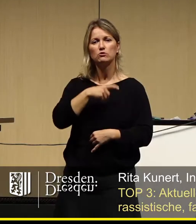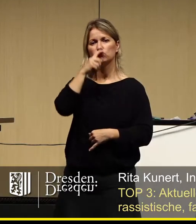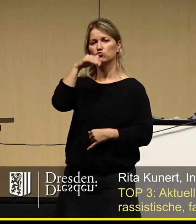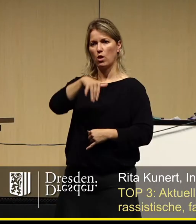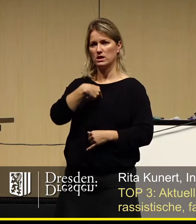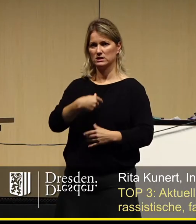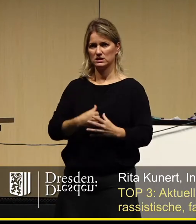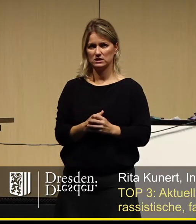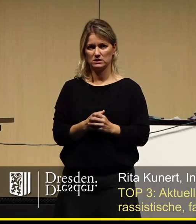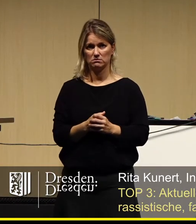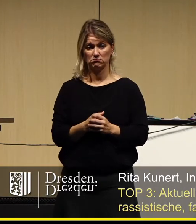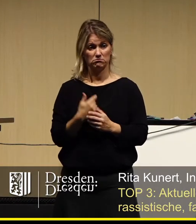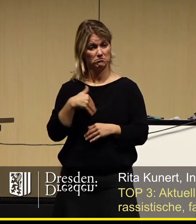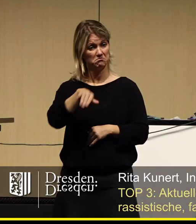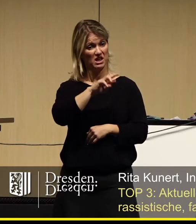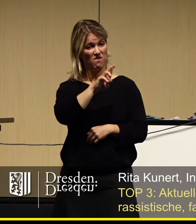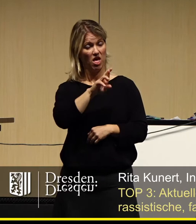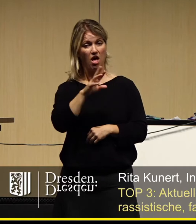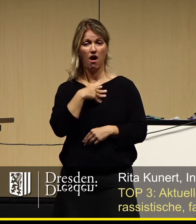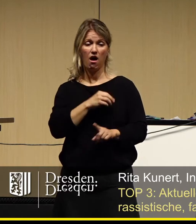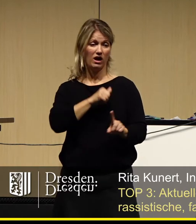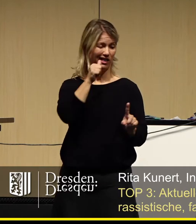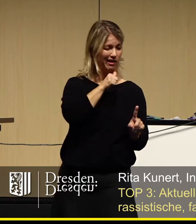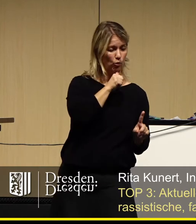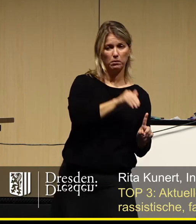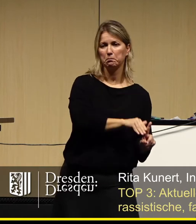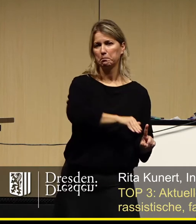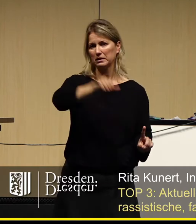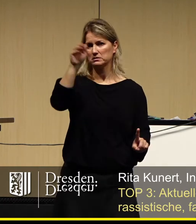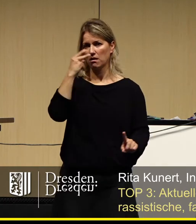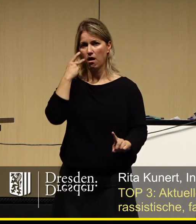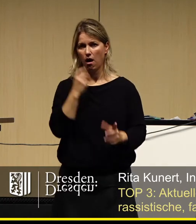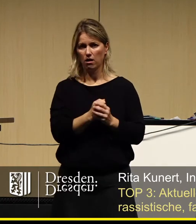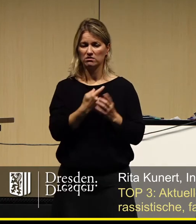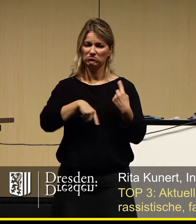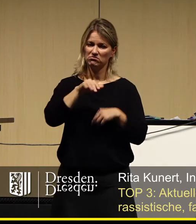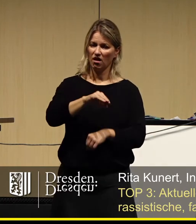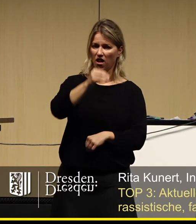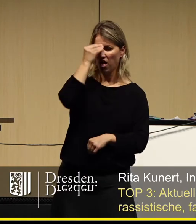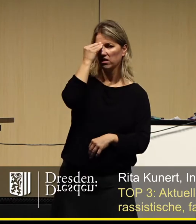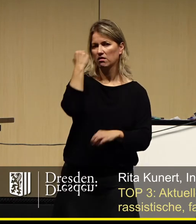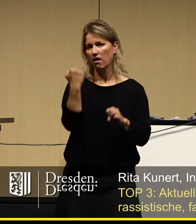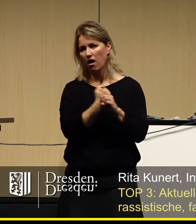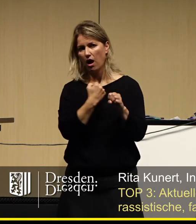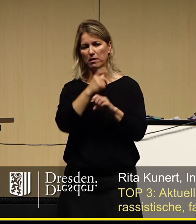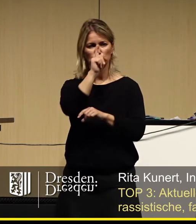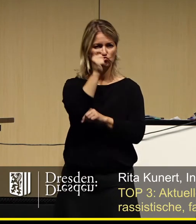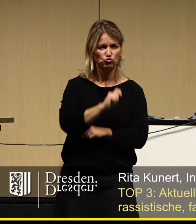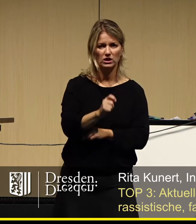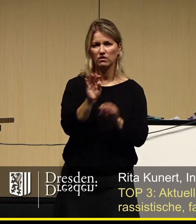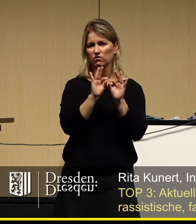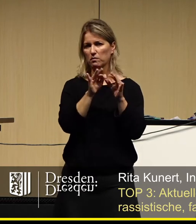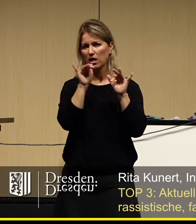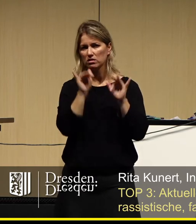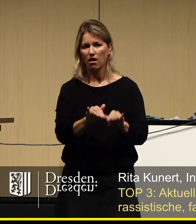sind von ganz jung bis ganz schön alt. Wir lernen, arbeiten, studieren, haben Familie, Kinder